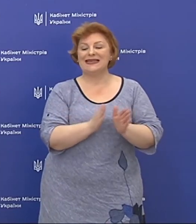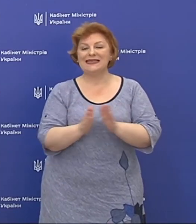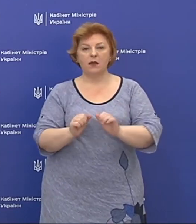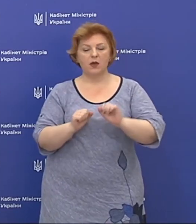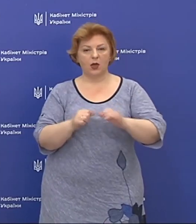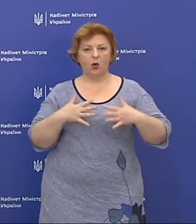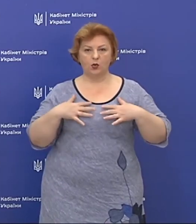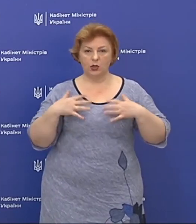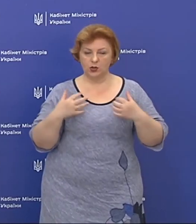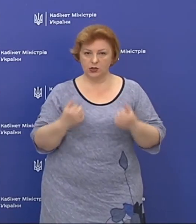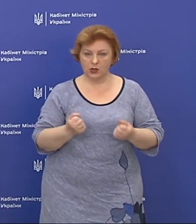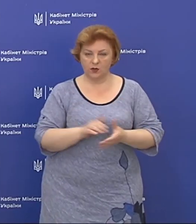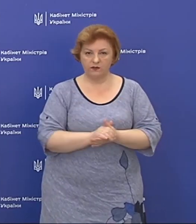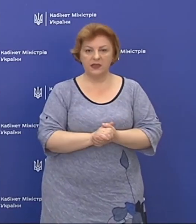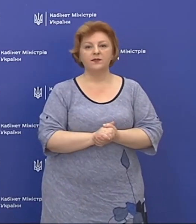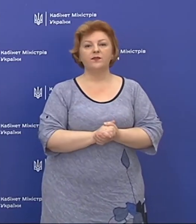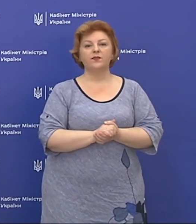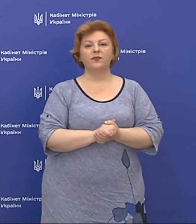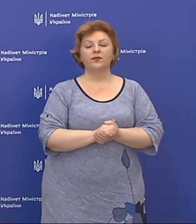охорони здоров'я,